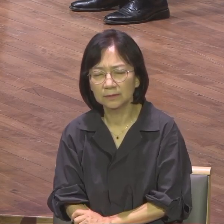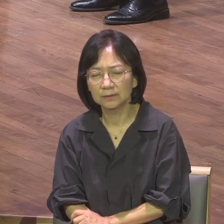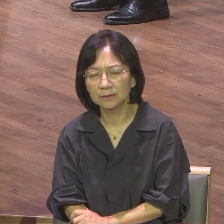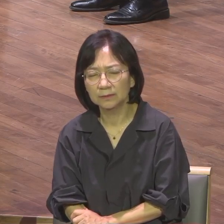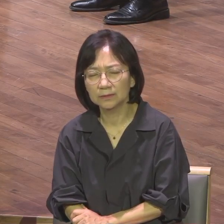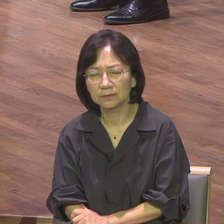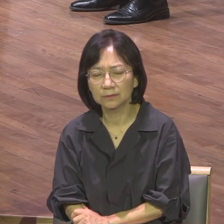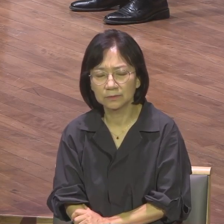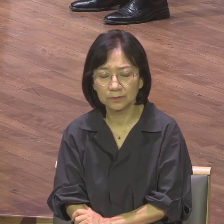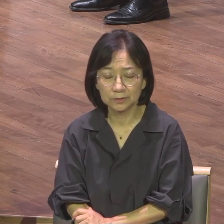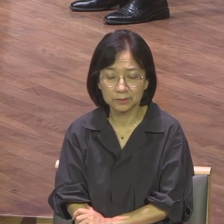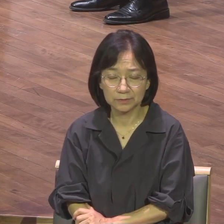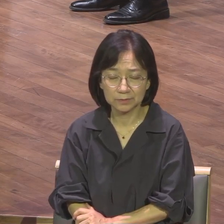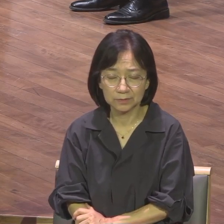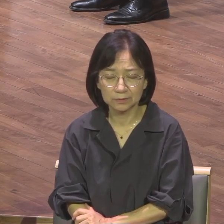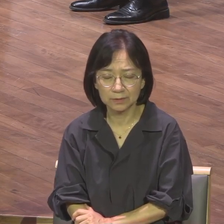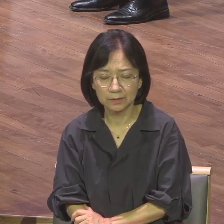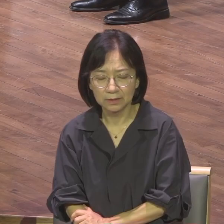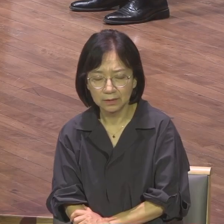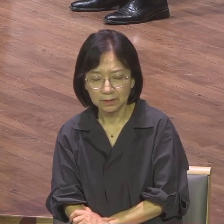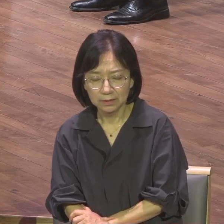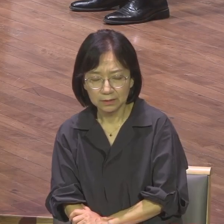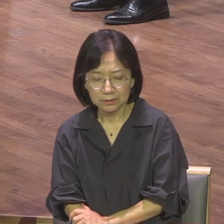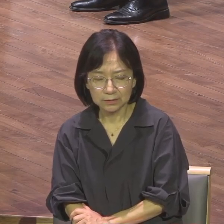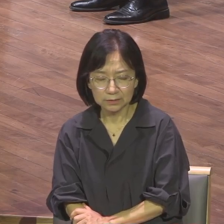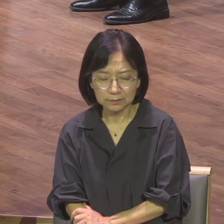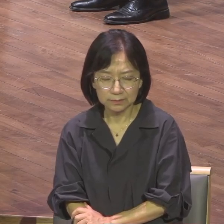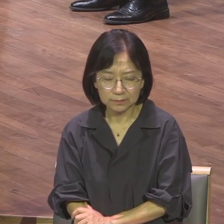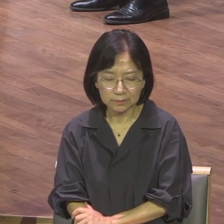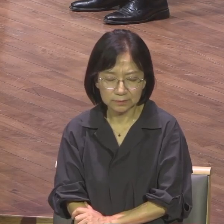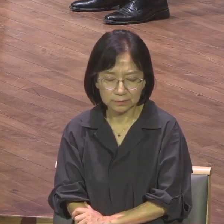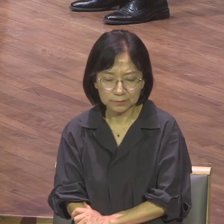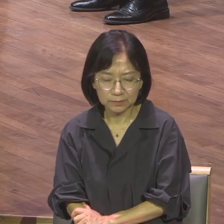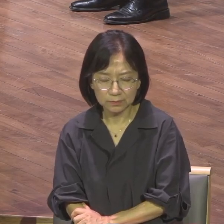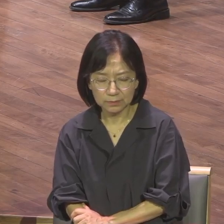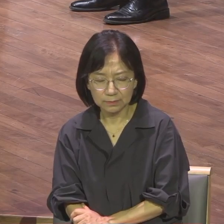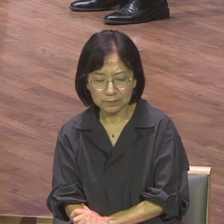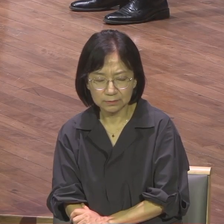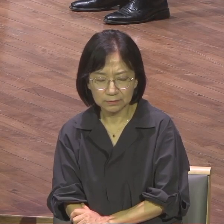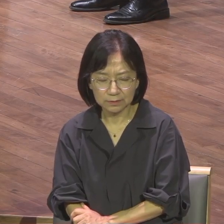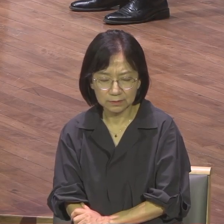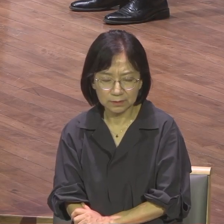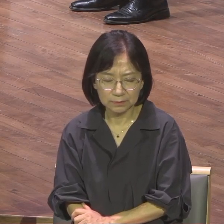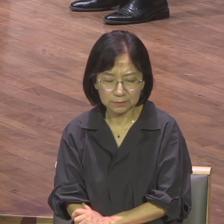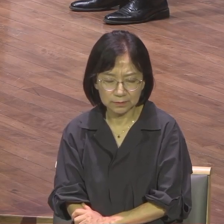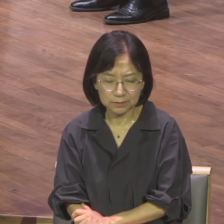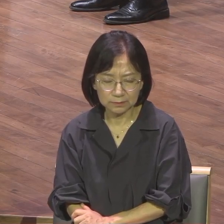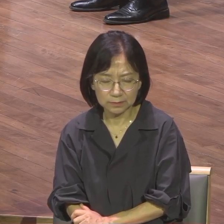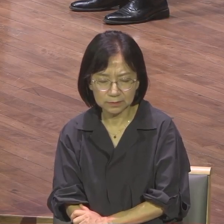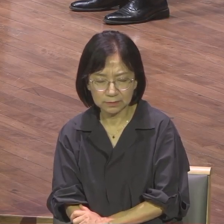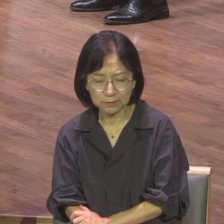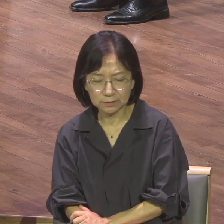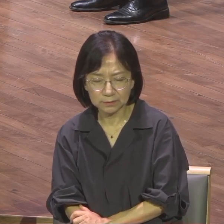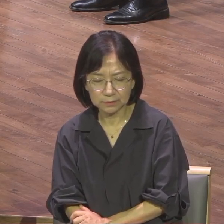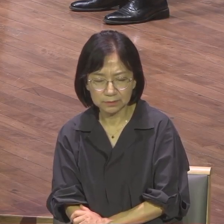철벽되고 무너지고 지위력을 통 회복되어 주시옵소서 우리에게 감사하시고 기도하여 주시옵소서 우리의